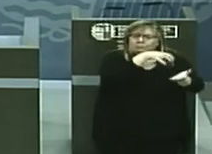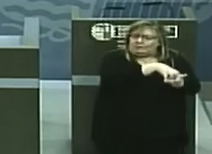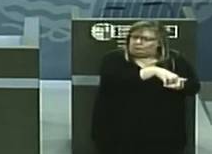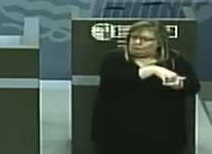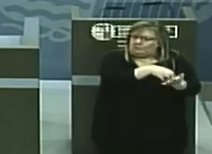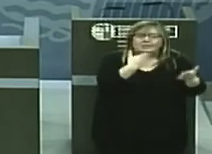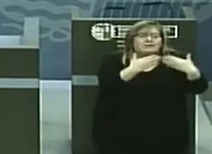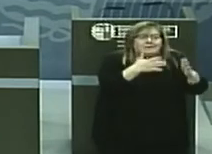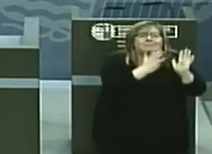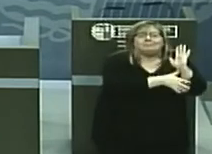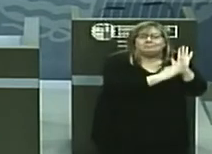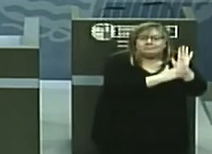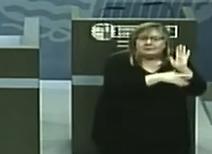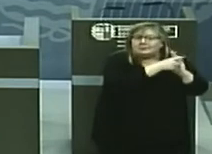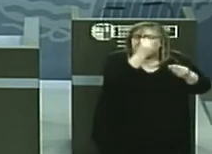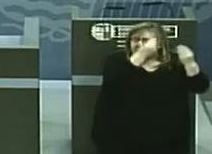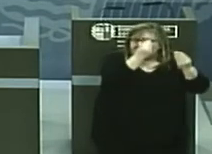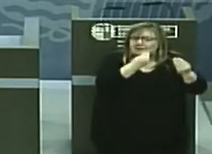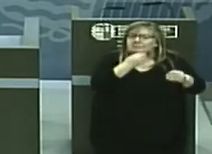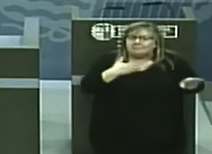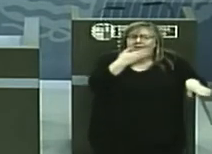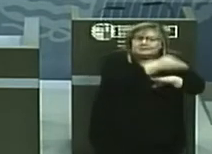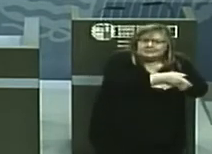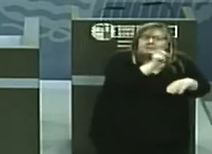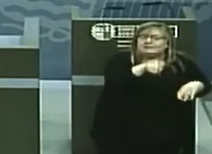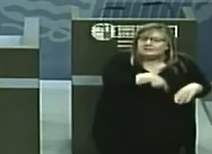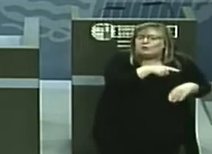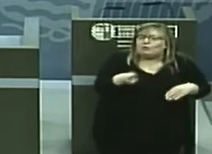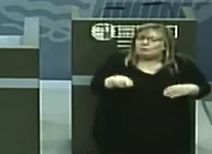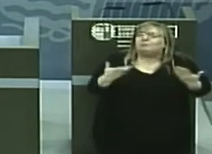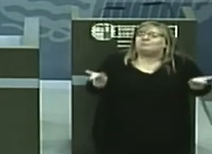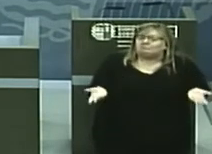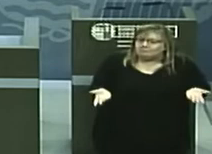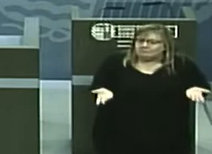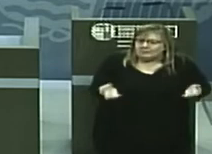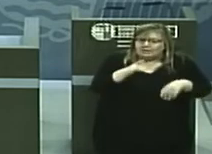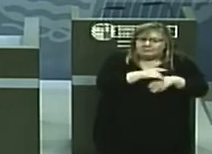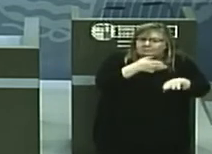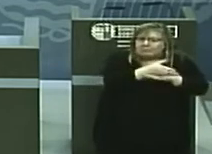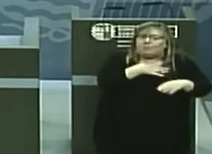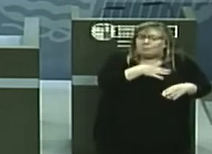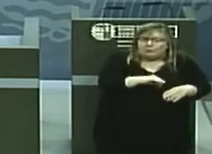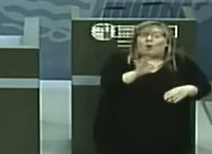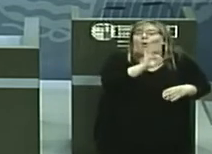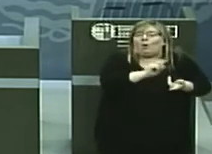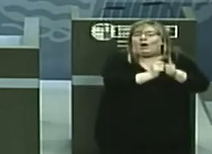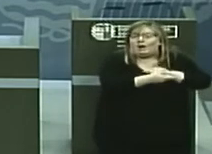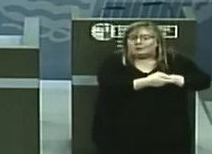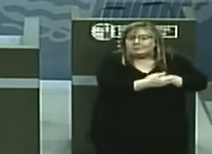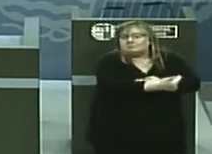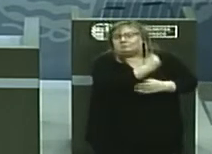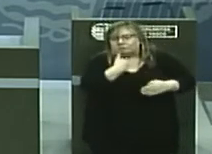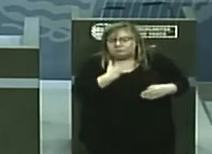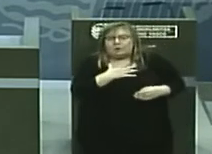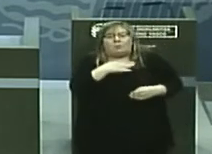el centro de salud para que valore si debe o no desplazarse el paciente al centro de salud o debe irse desde